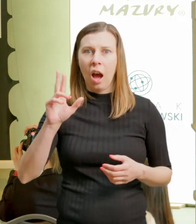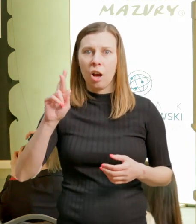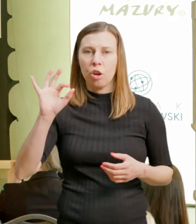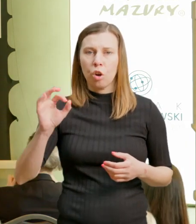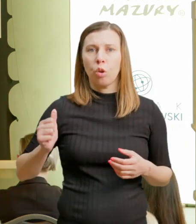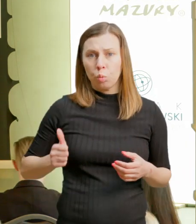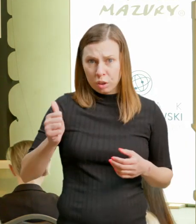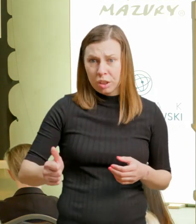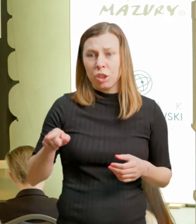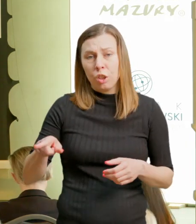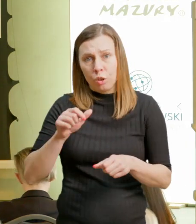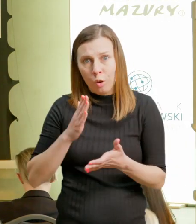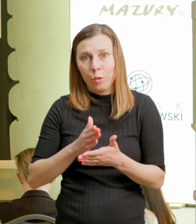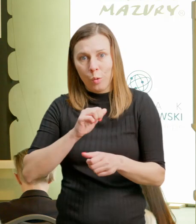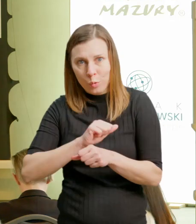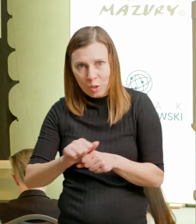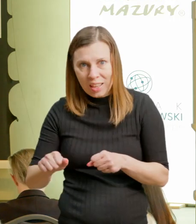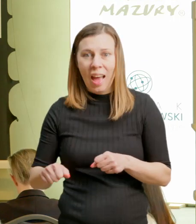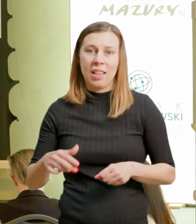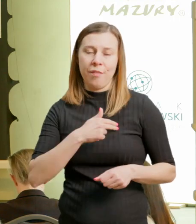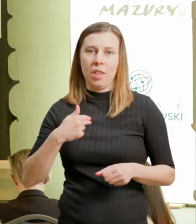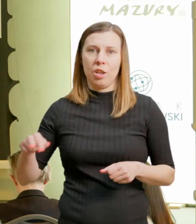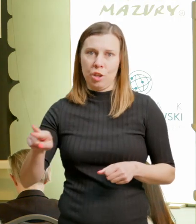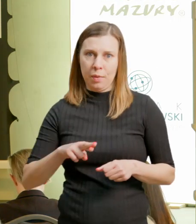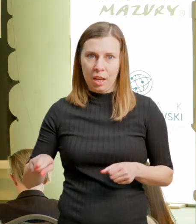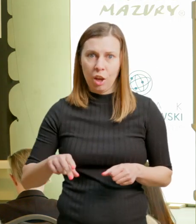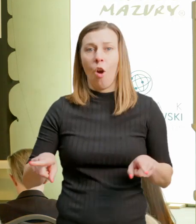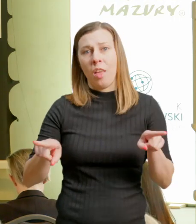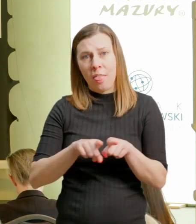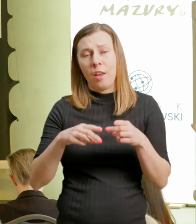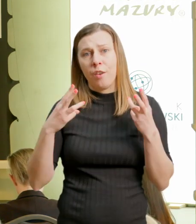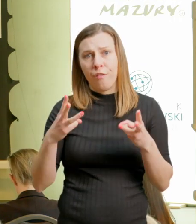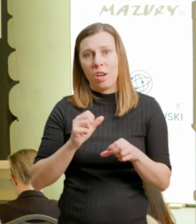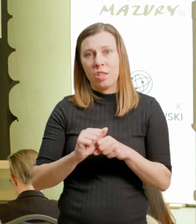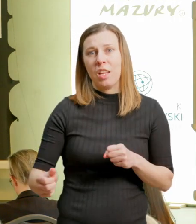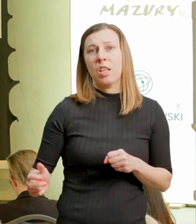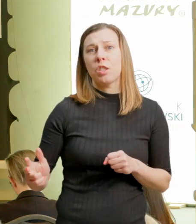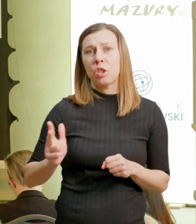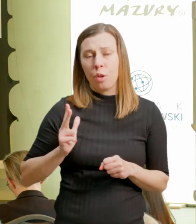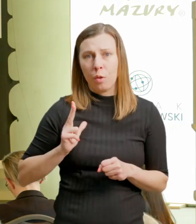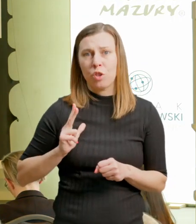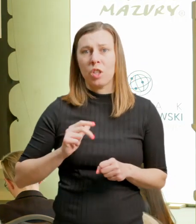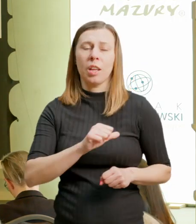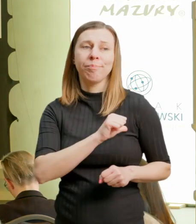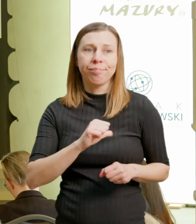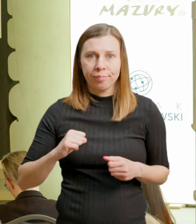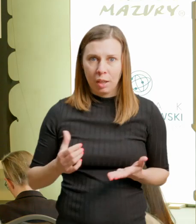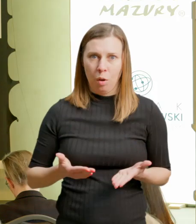odpoczynek w odosownieniu. Będę wskazywała na moje doświadczenia wynikające z